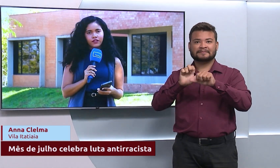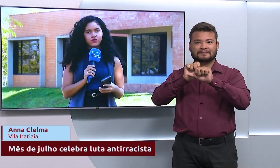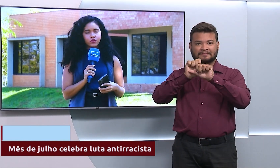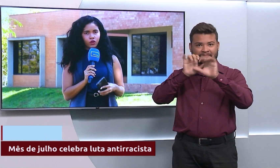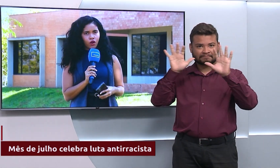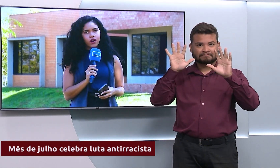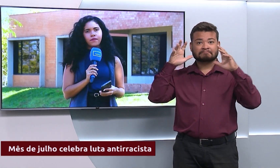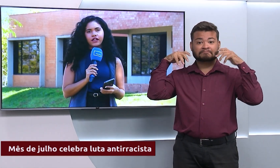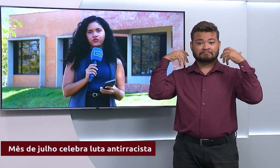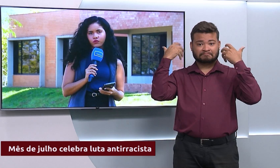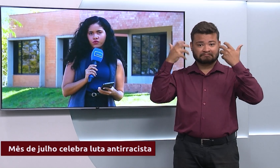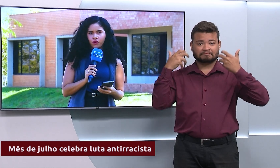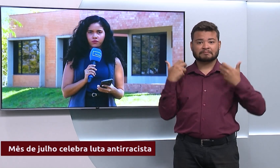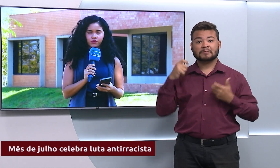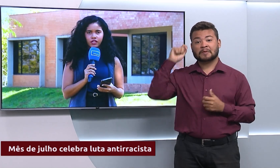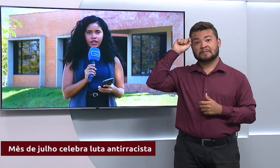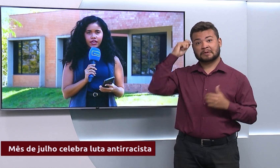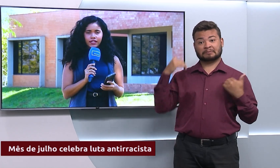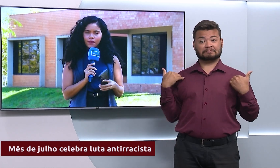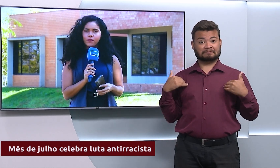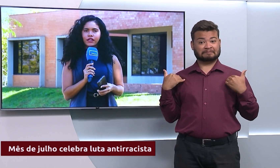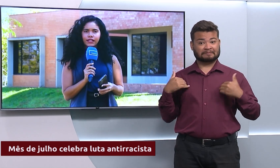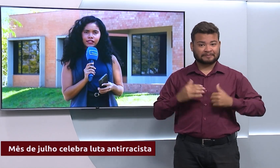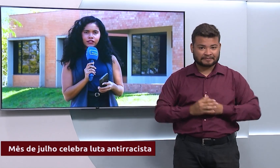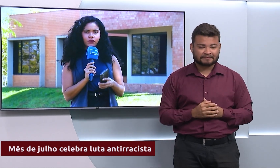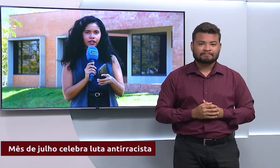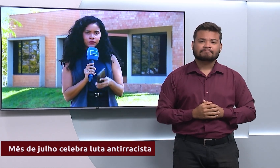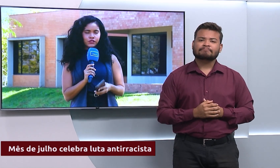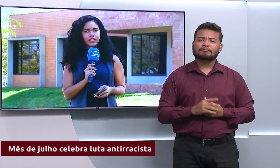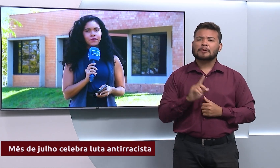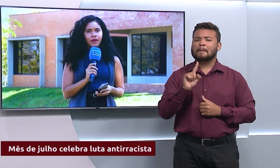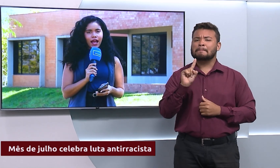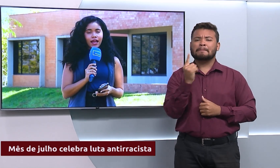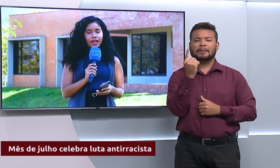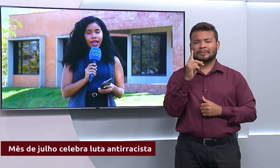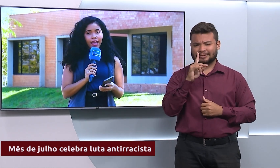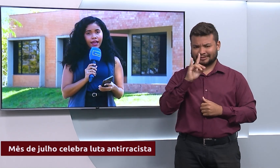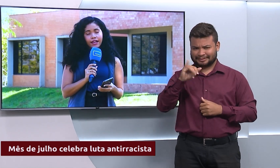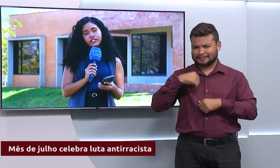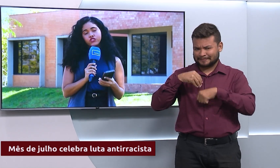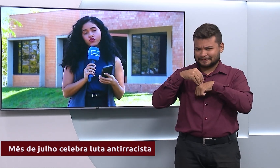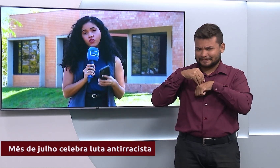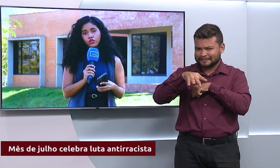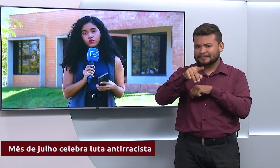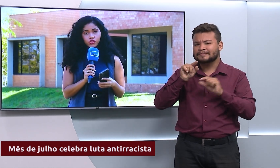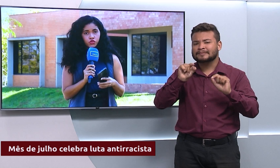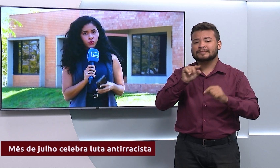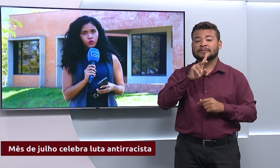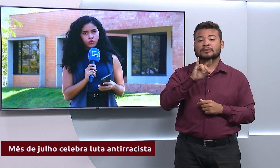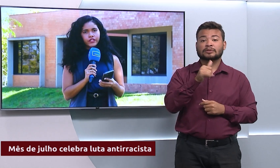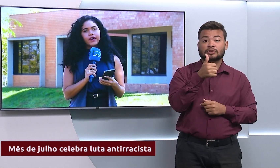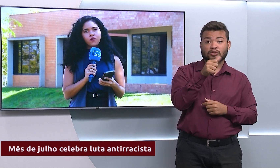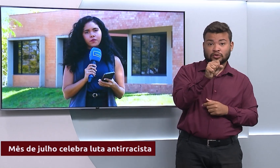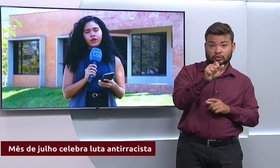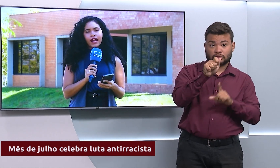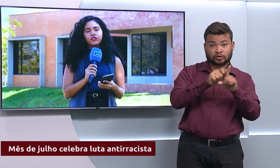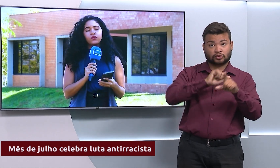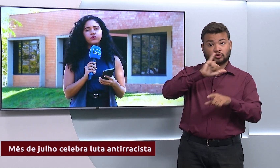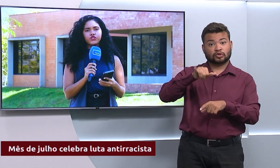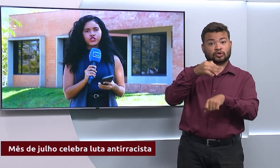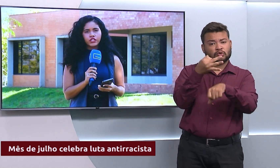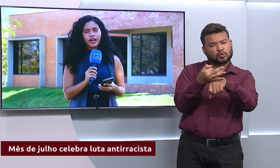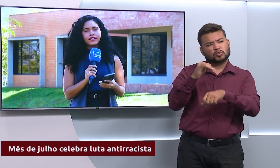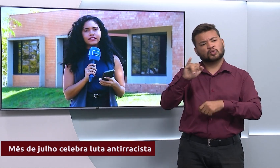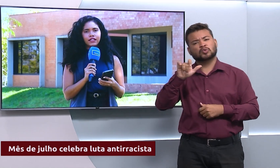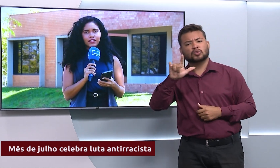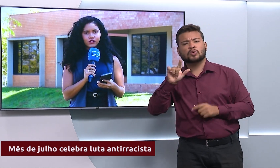cacheados, logo abaixo dos ombros. E a primeira data que eu quero te lembrar é em 18 de julho, que é comemorado